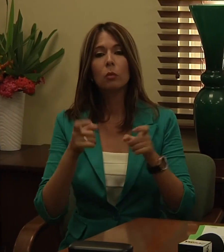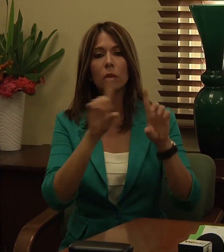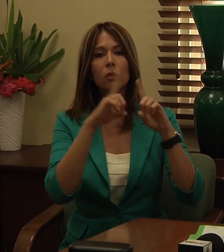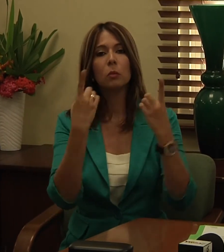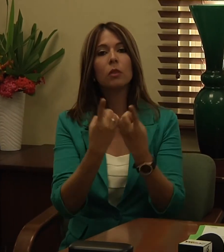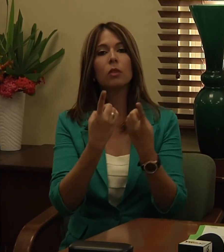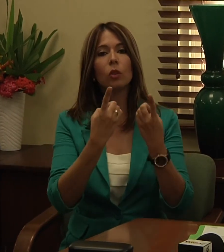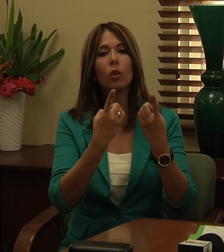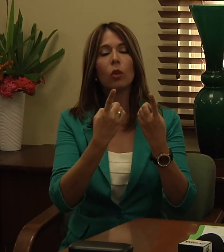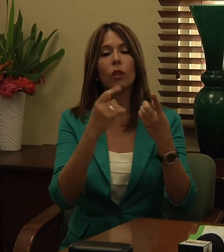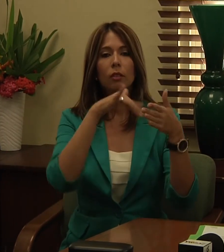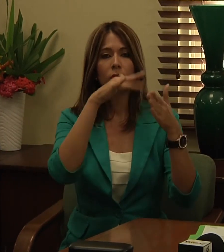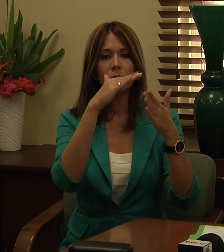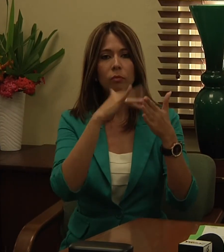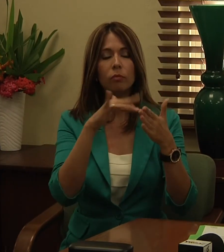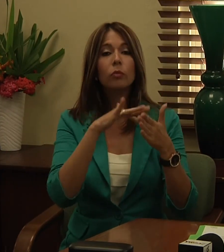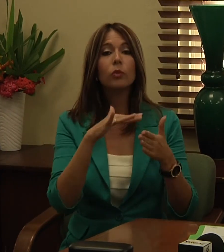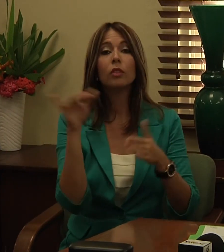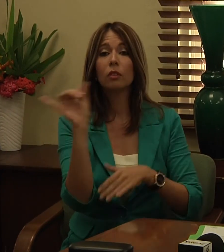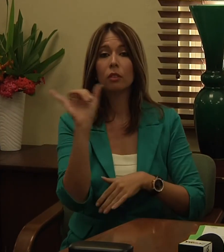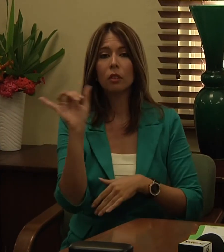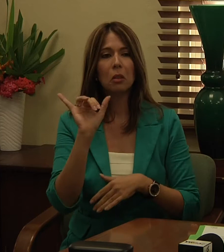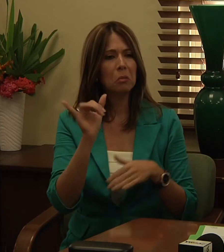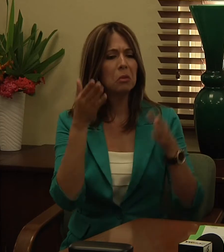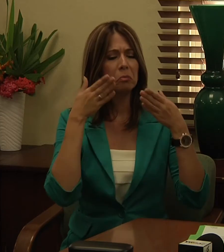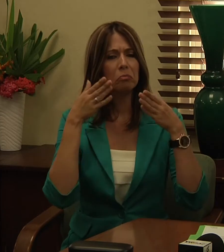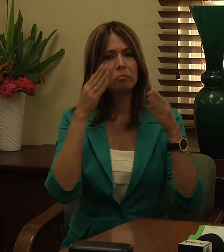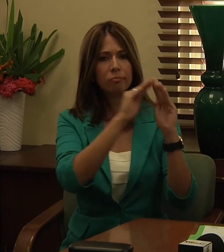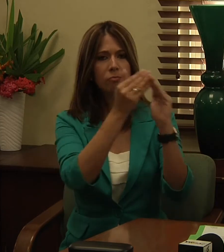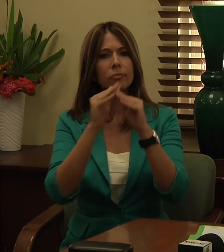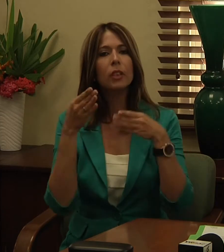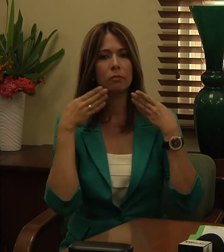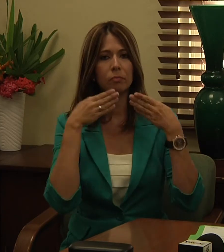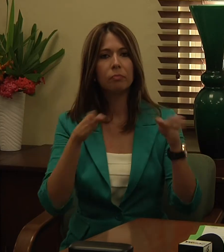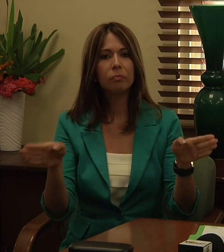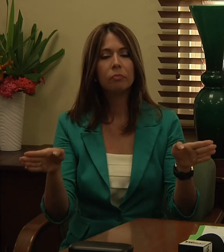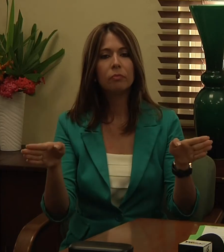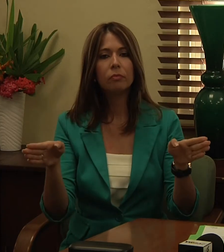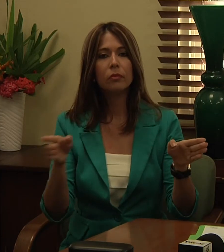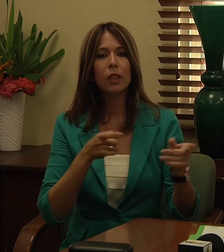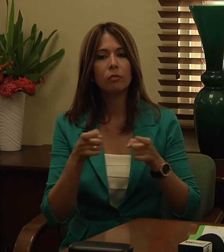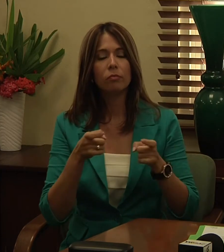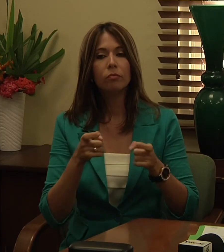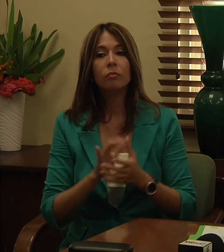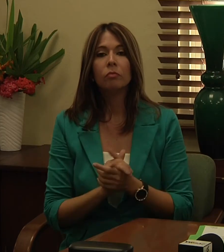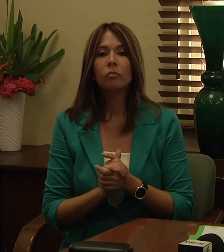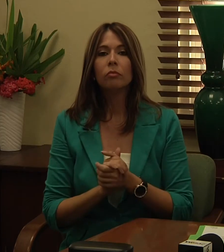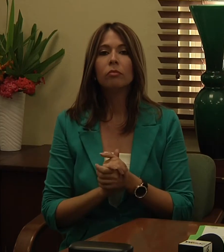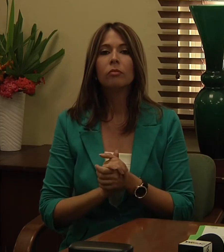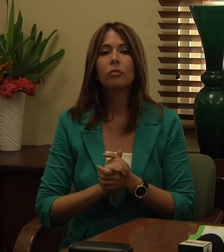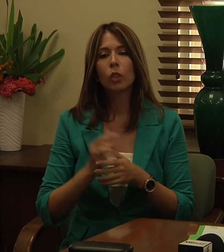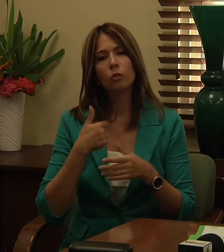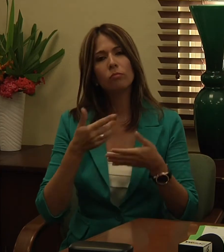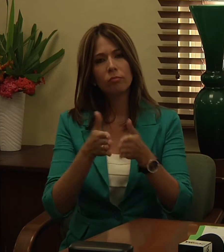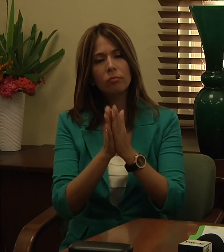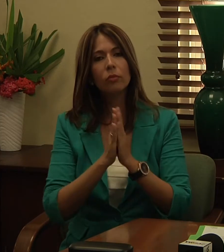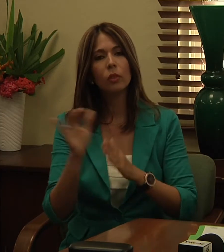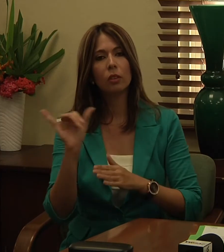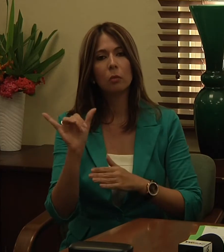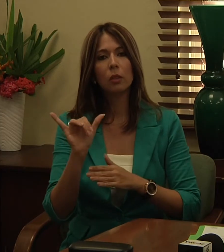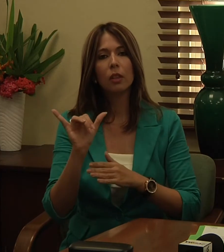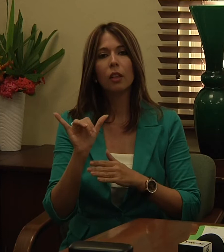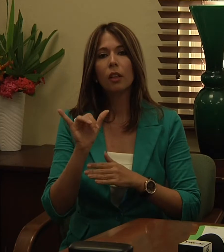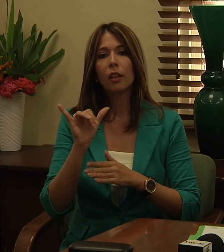la comunidad administrativa en general también yo le he pedido para esa actividad que la doctora Olga